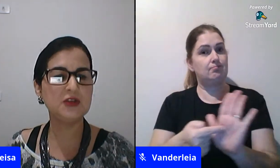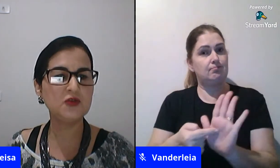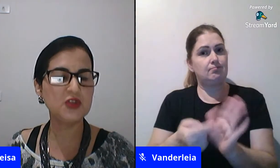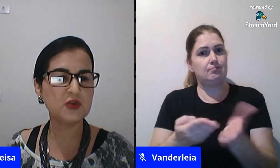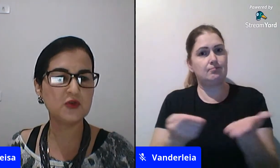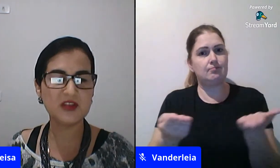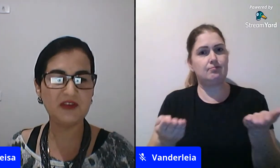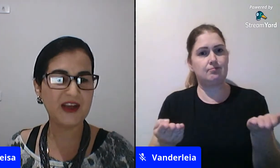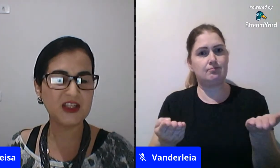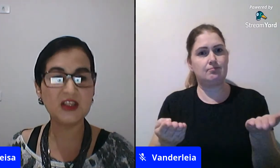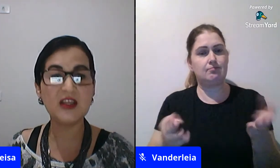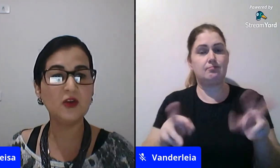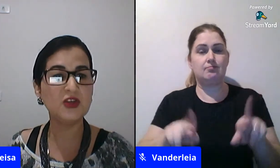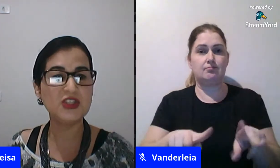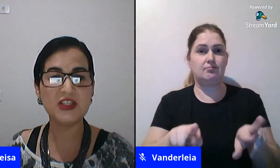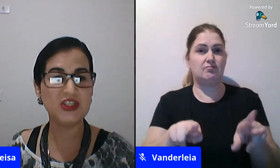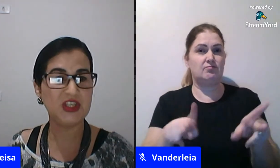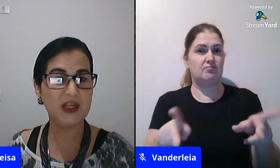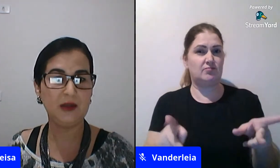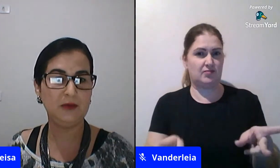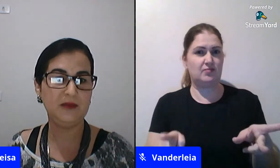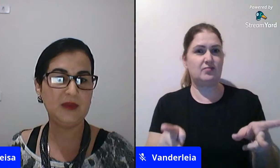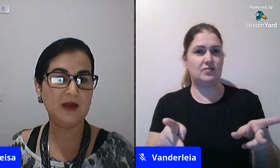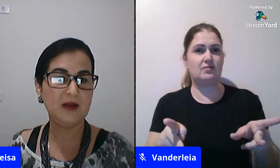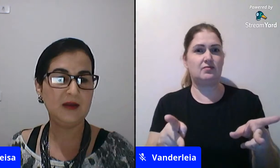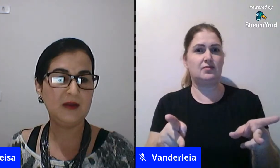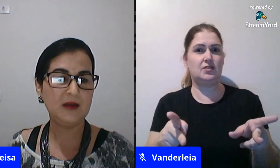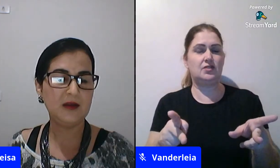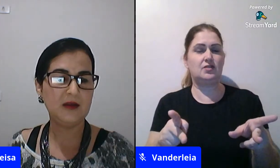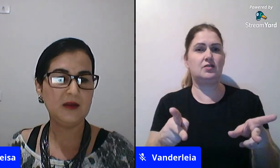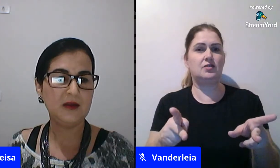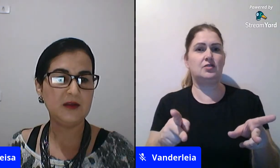de um discurso que fala de ideologia de gênero